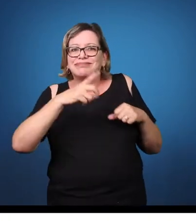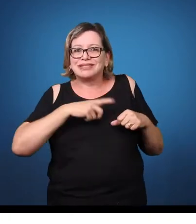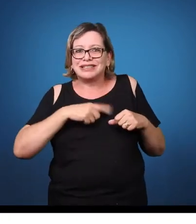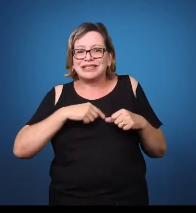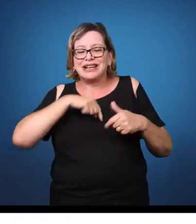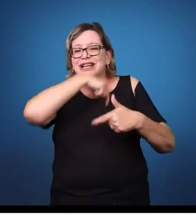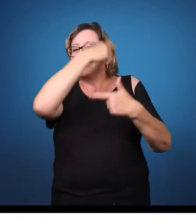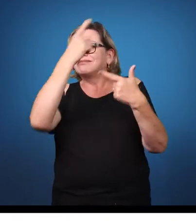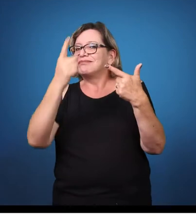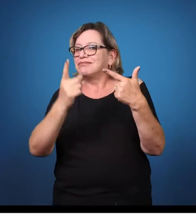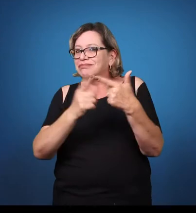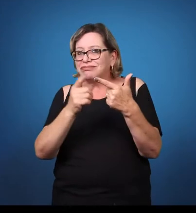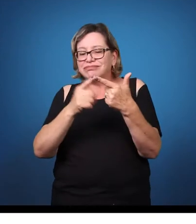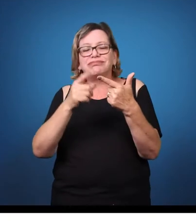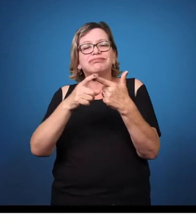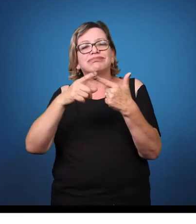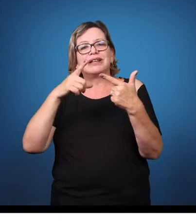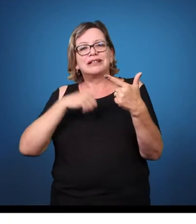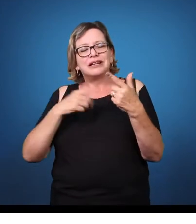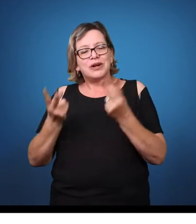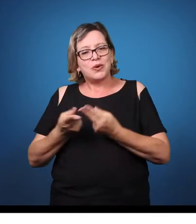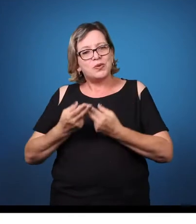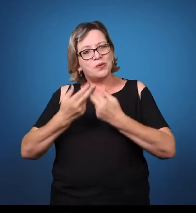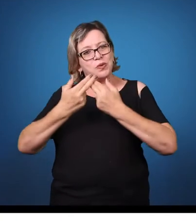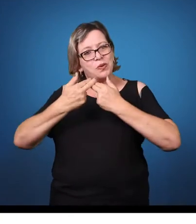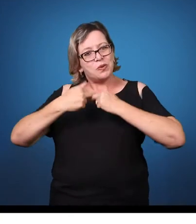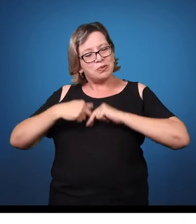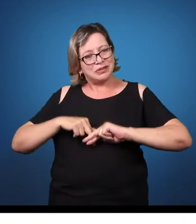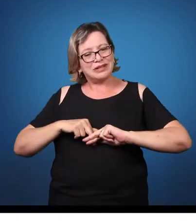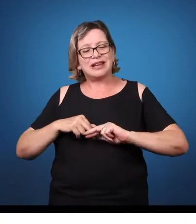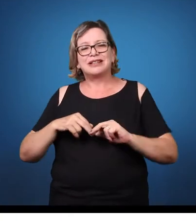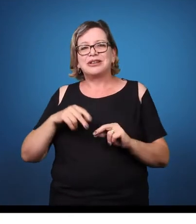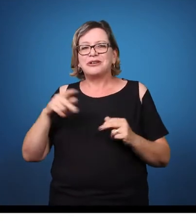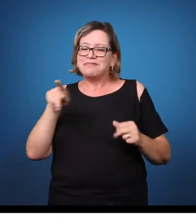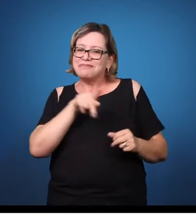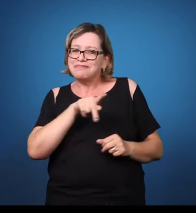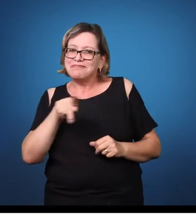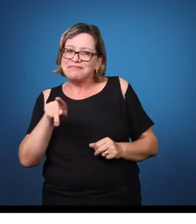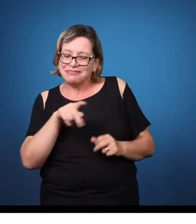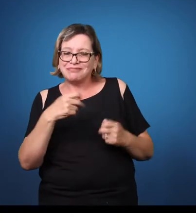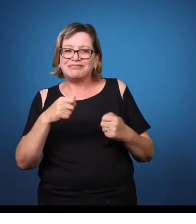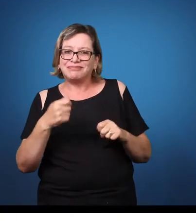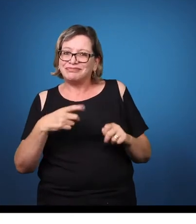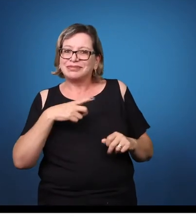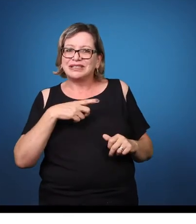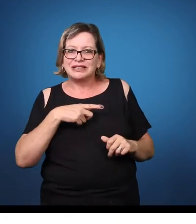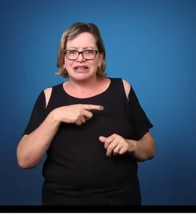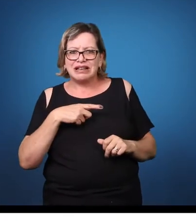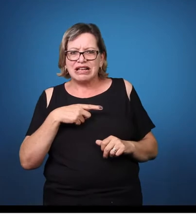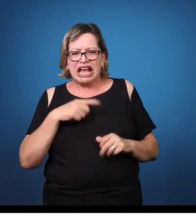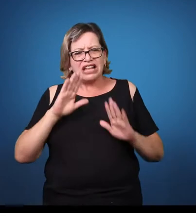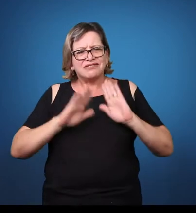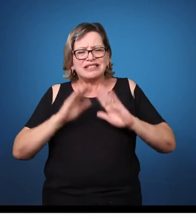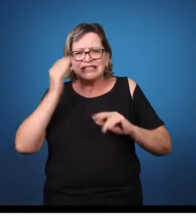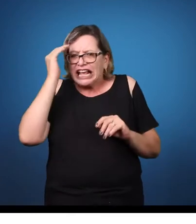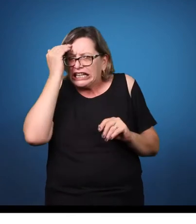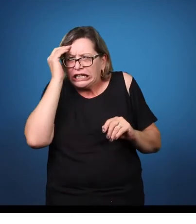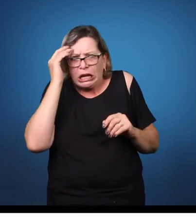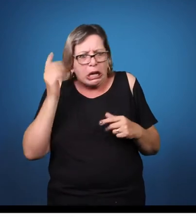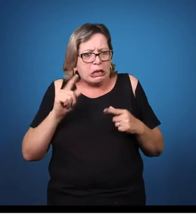diversidade é muito grande. Então, eu tenho que ter humildade o suficiente e entender que não basta só eu dominar o conteúdo específico da